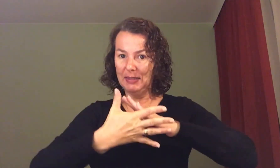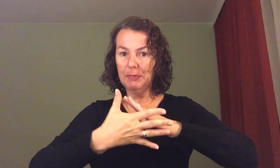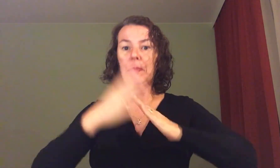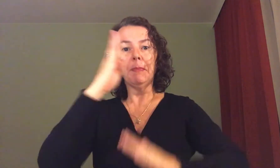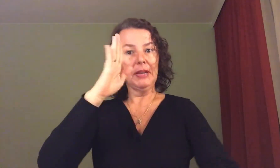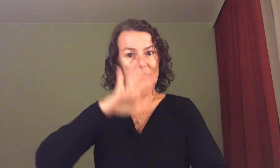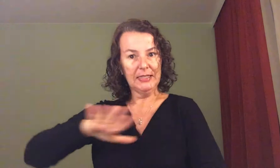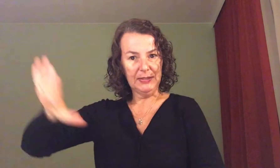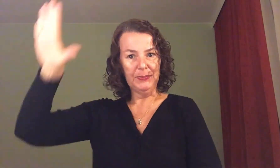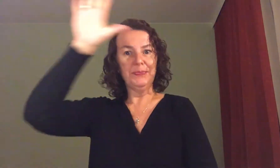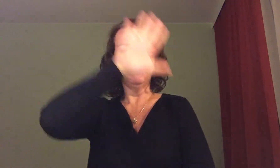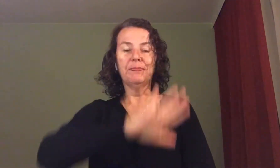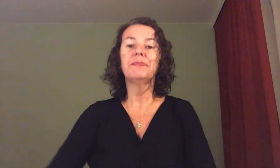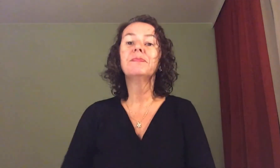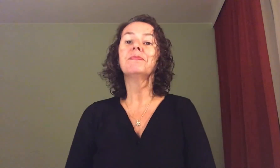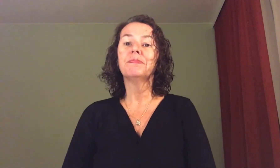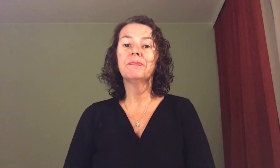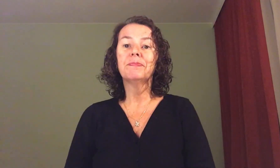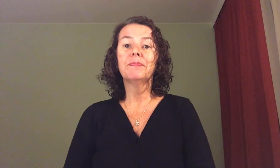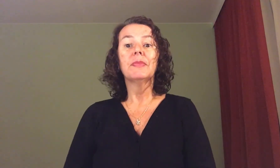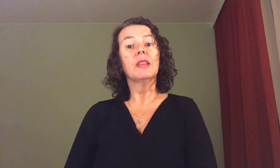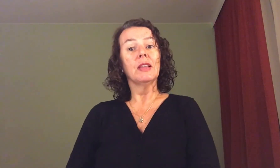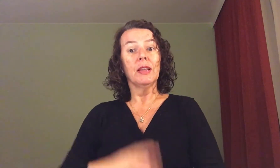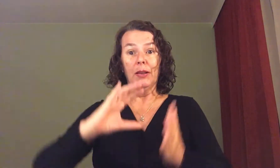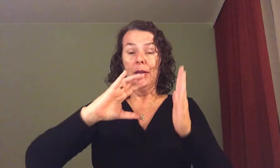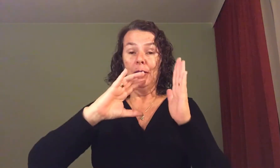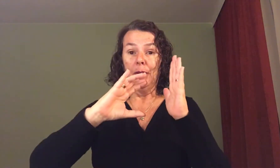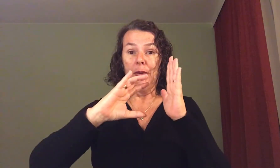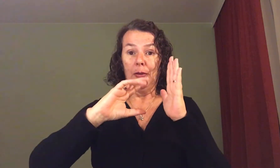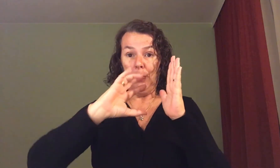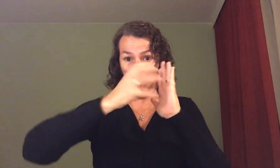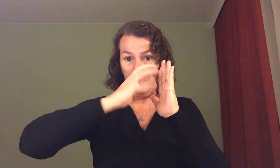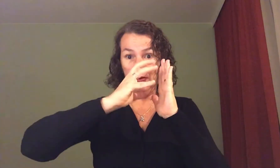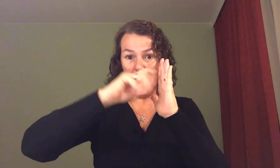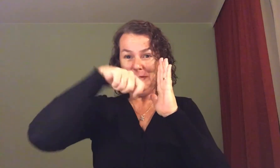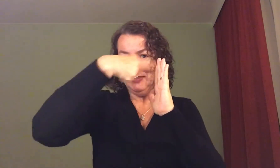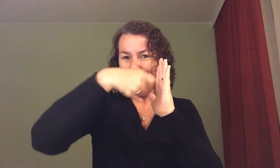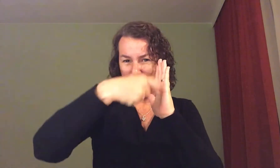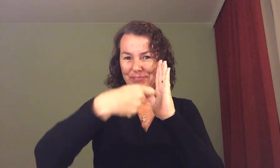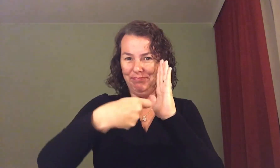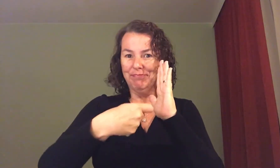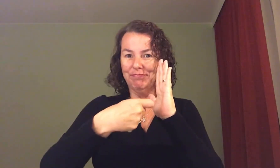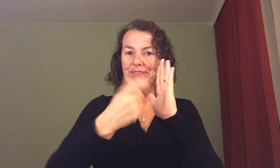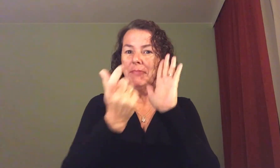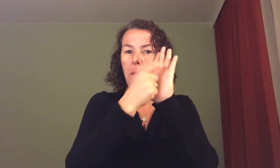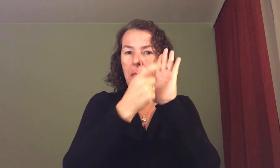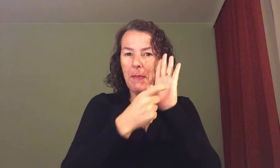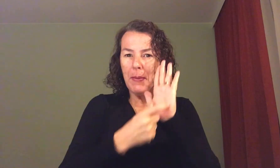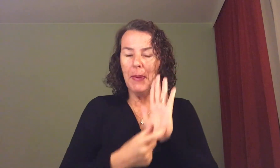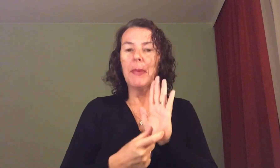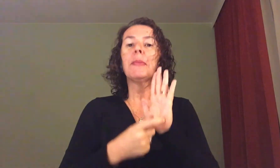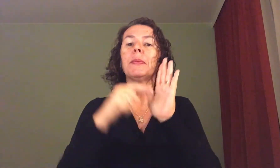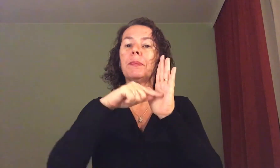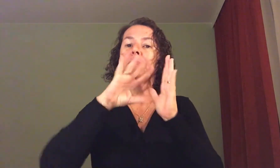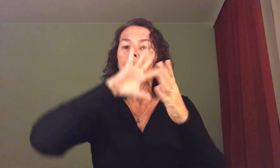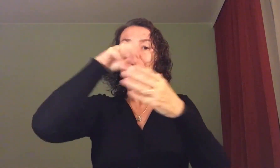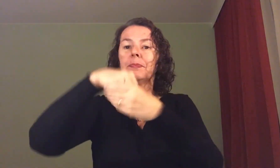no país. O Banco de Sinais compreende a inserção de Libras no Sign Bank global